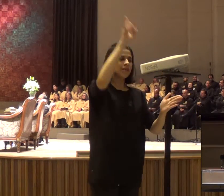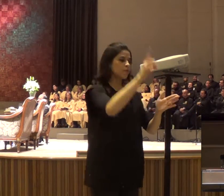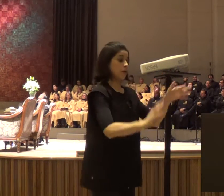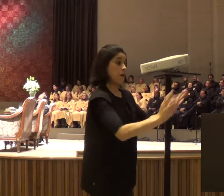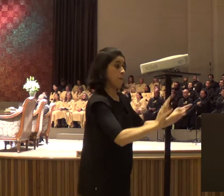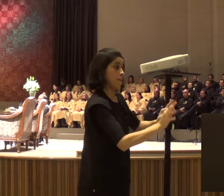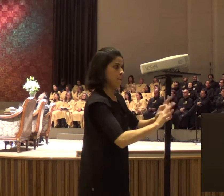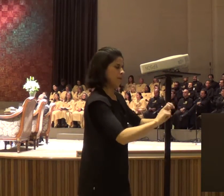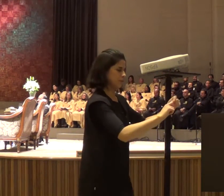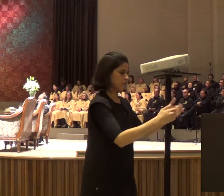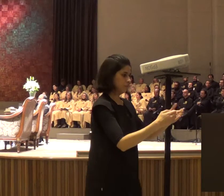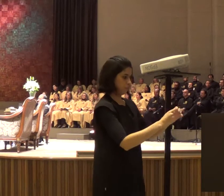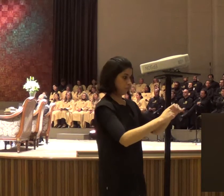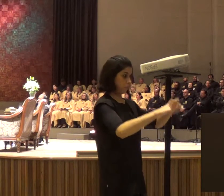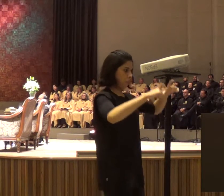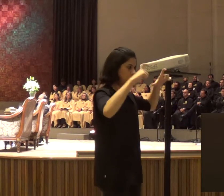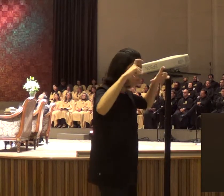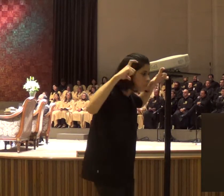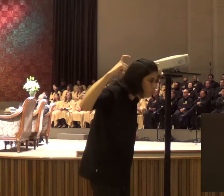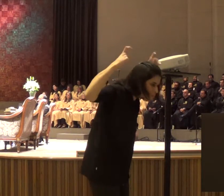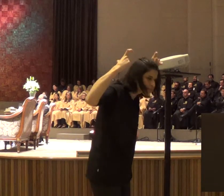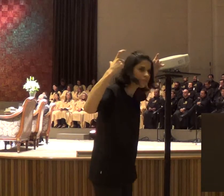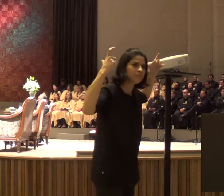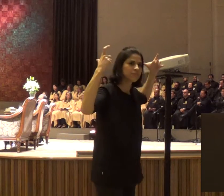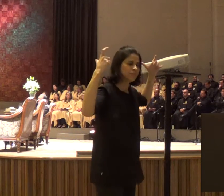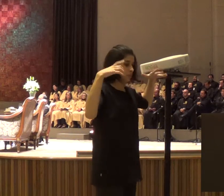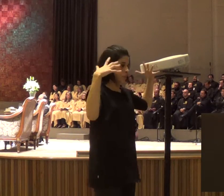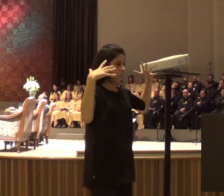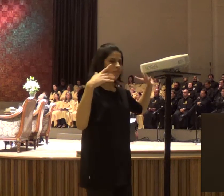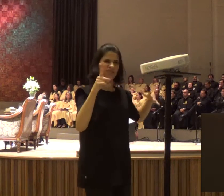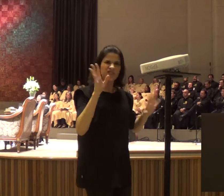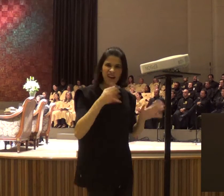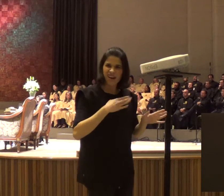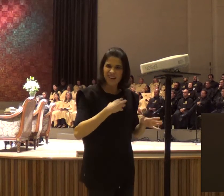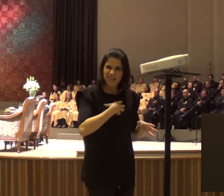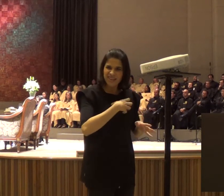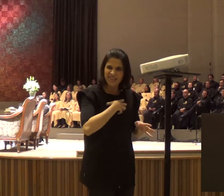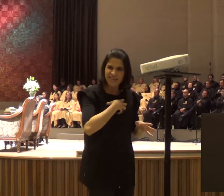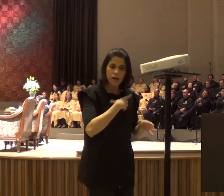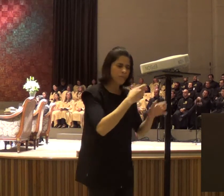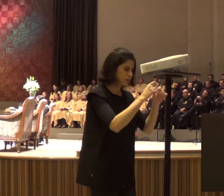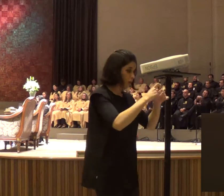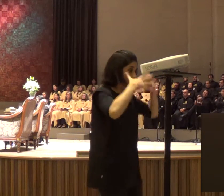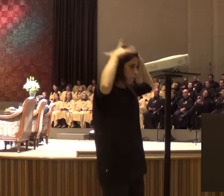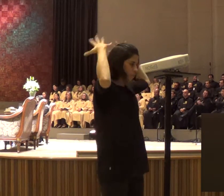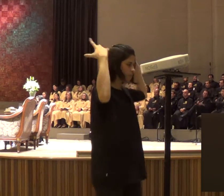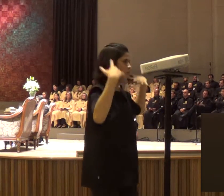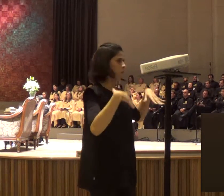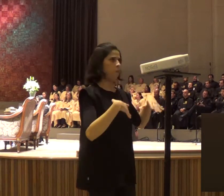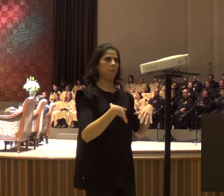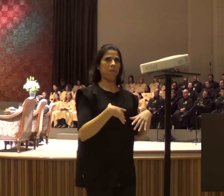que a gente está lendo, parece que, o texto da Bíblia, já viu isso, parece que brilha, assim, você olha, opa, o é isso?